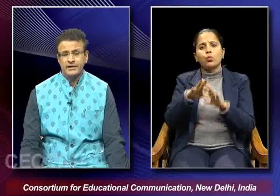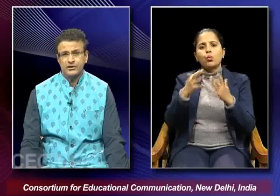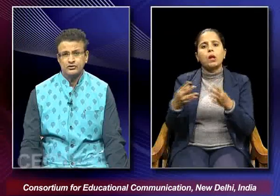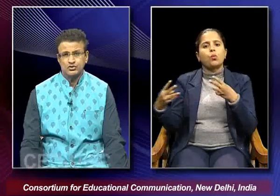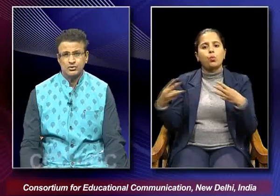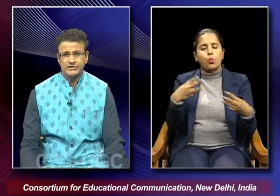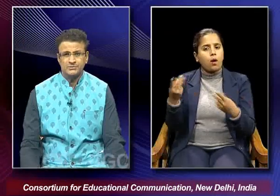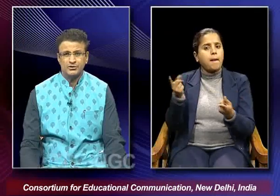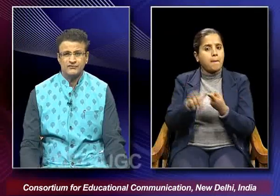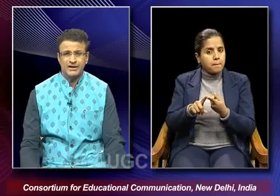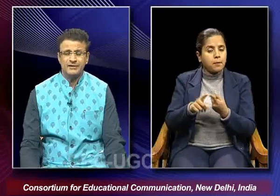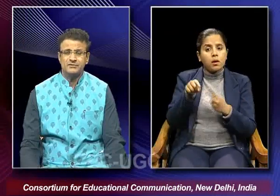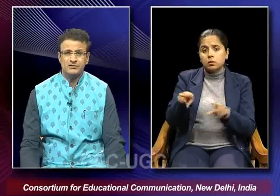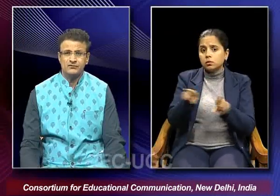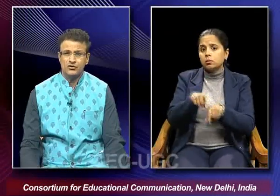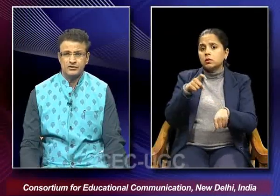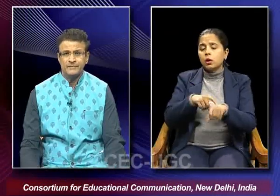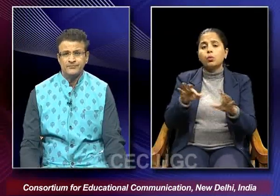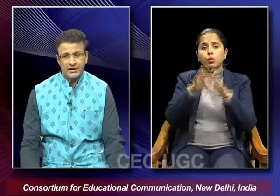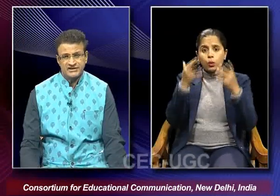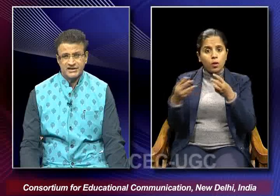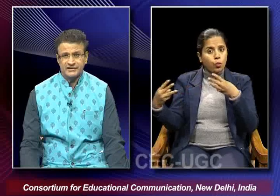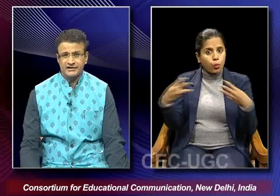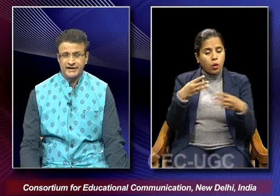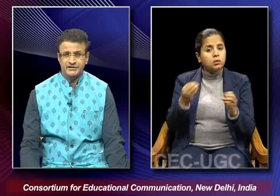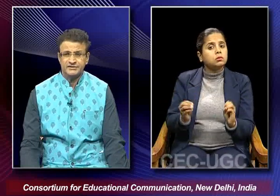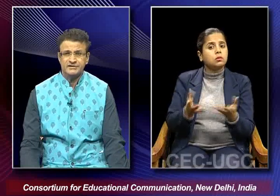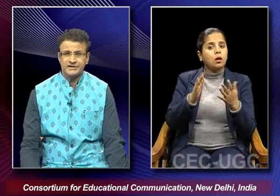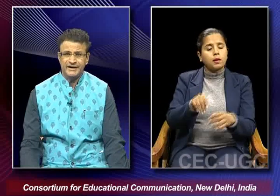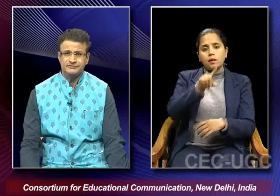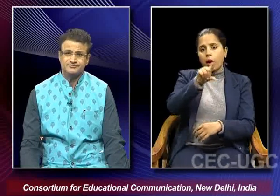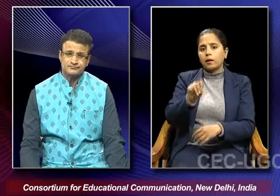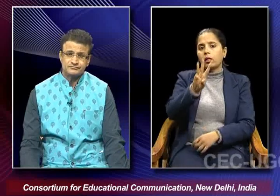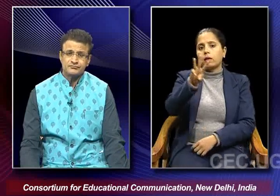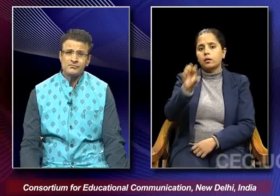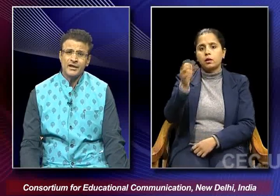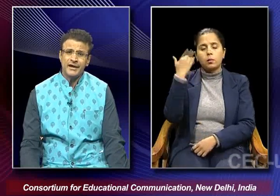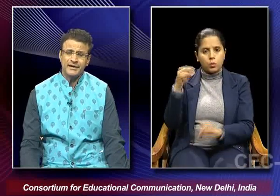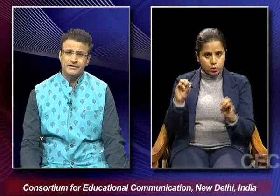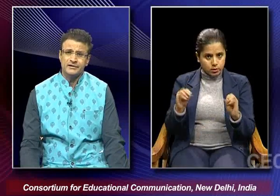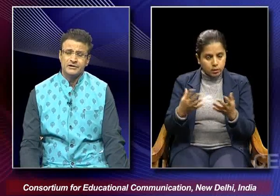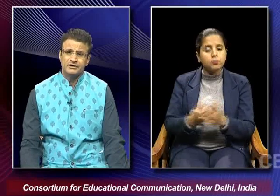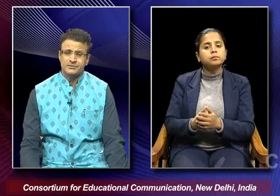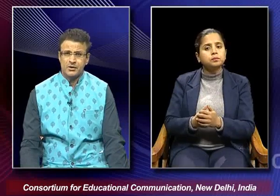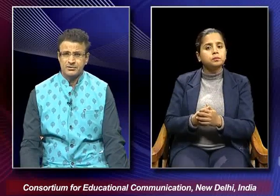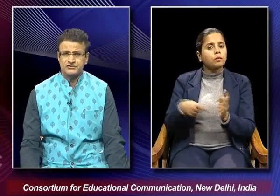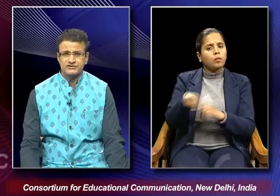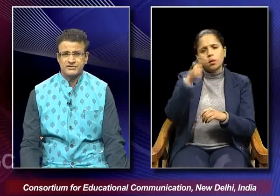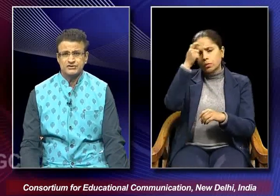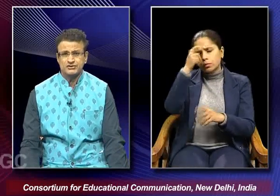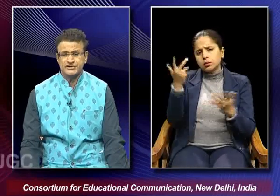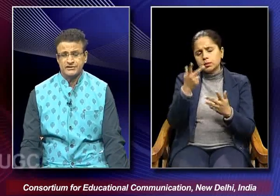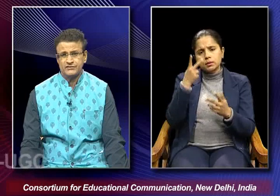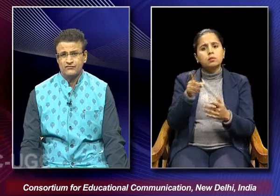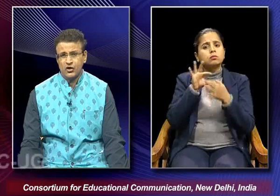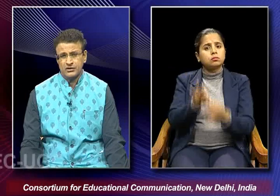and also that point of time the world war started in 1939 and the problems which were